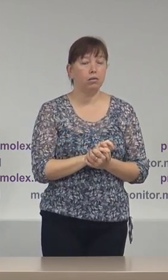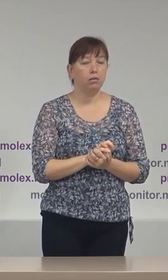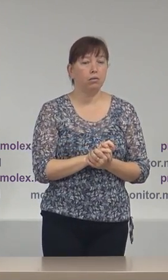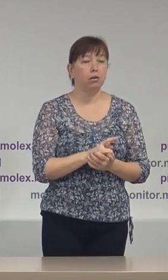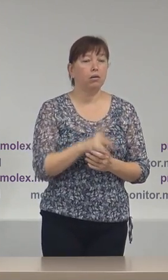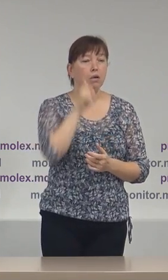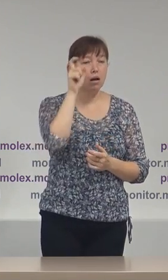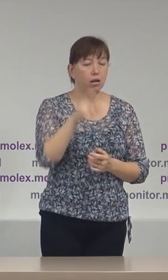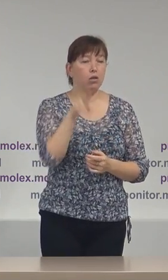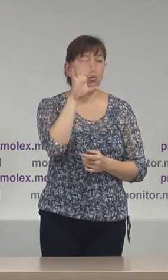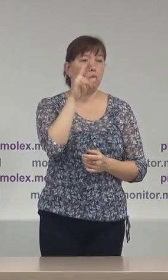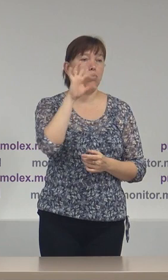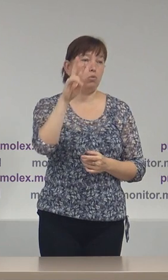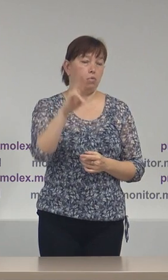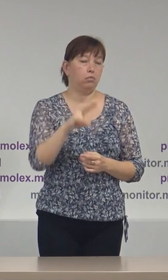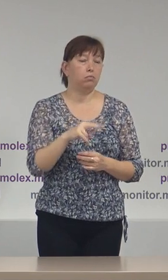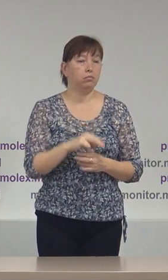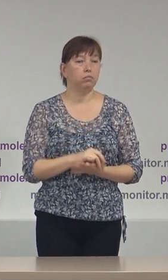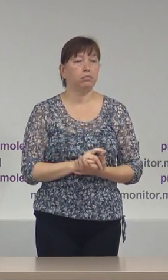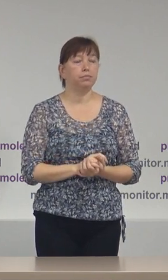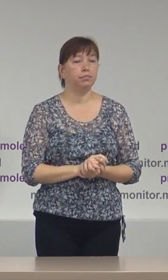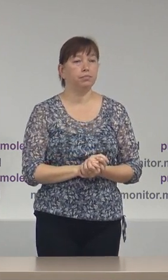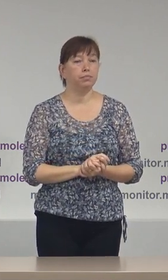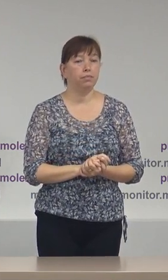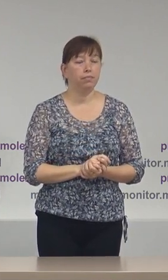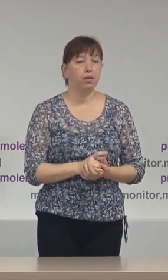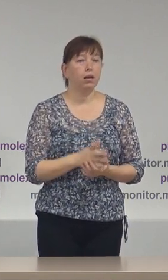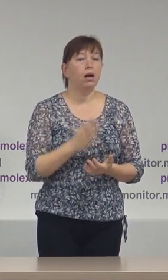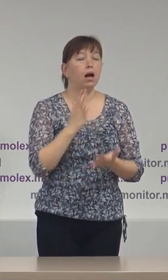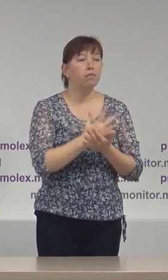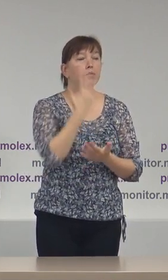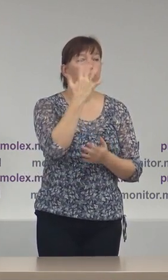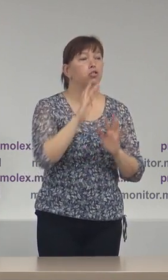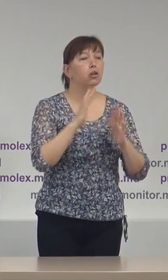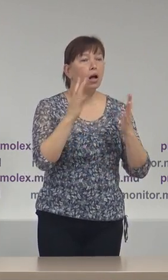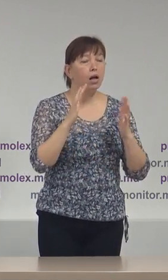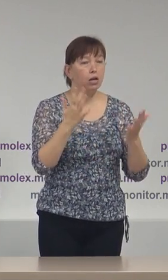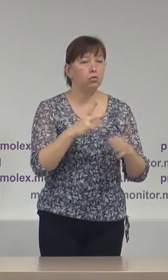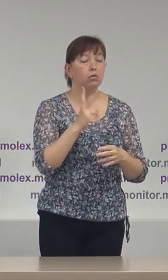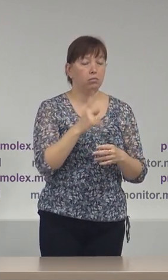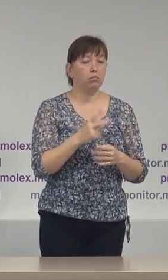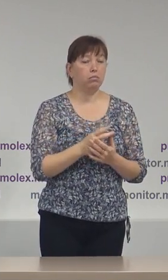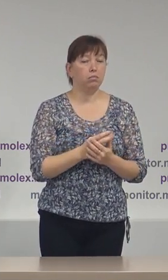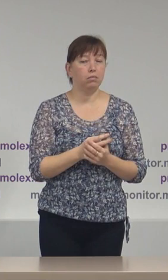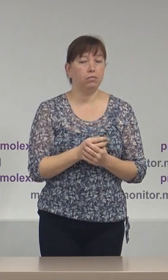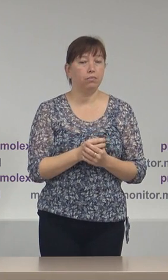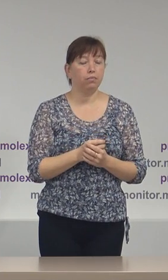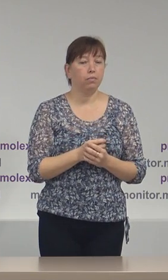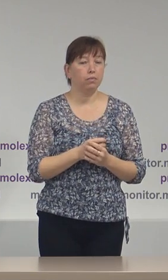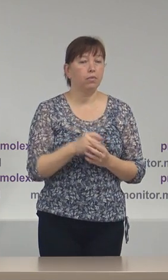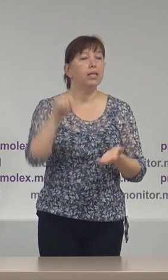candidatul Igor Dodon. Avem 5 cazuri constatate de observătorii noștri de